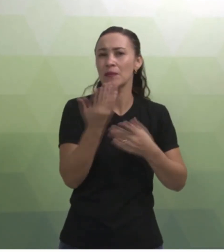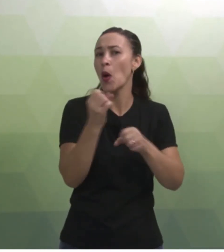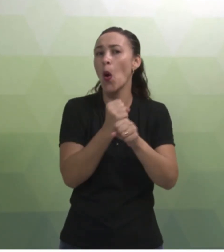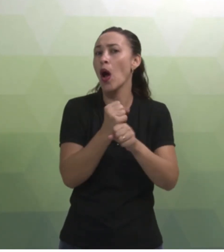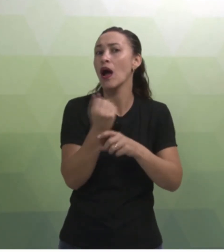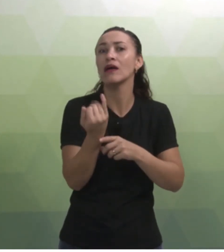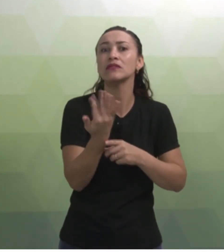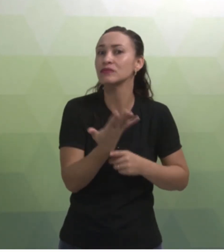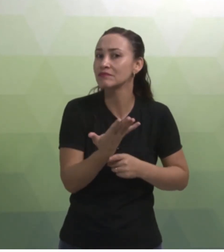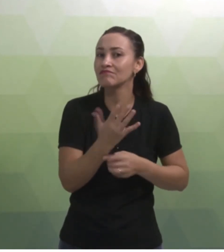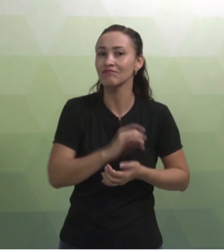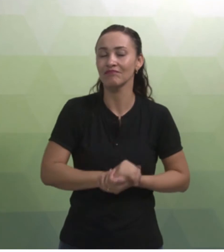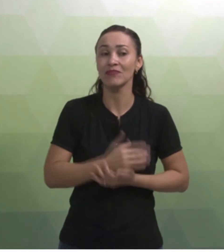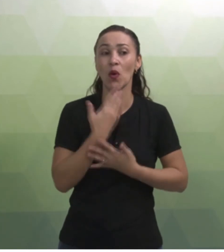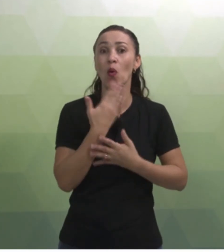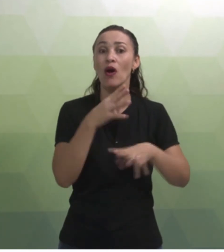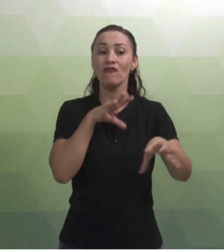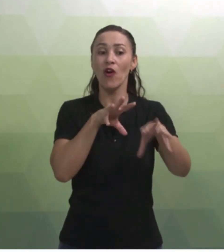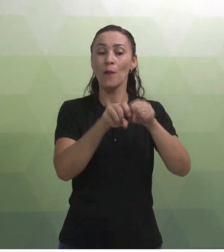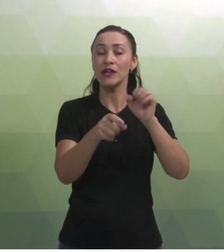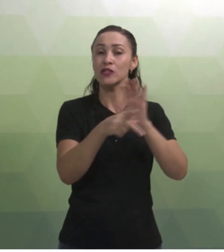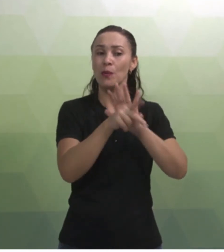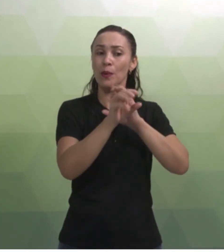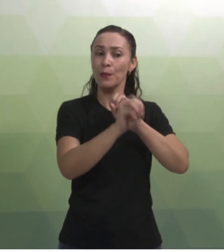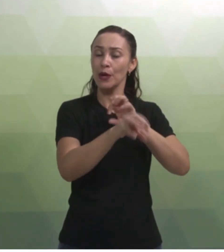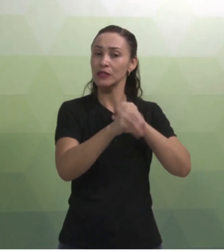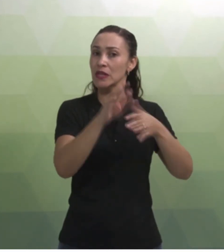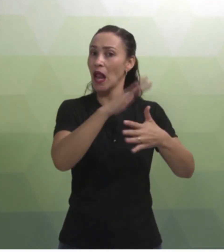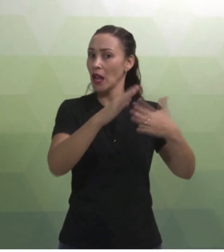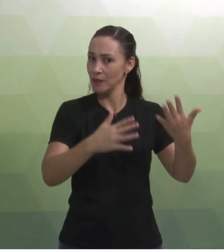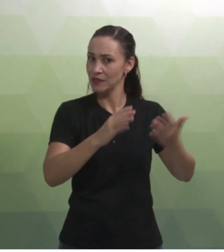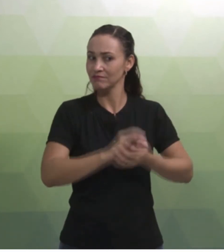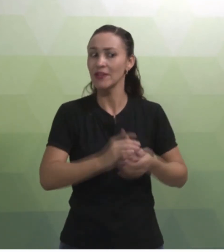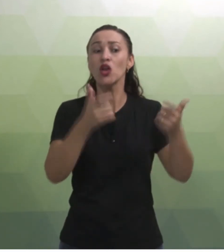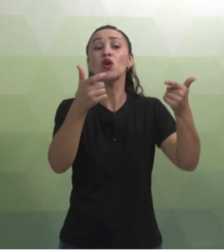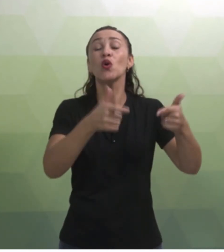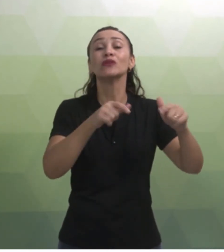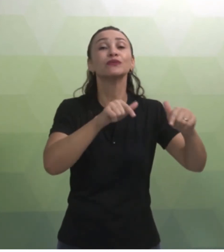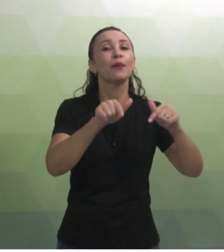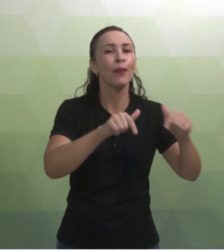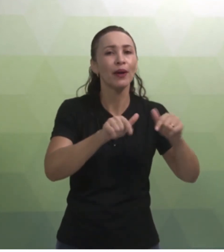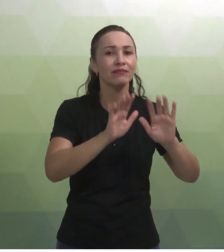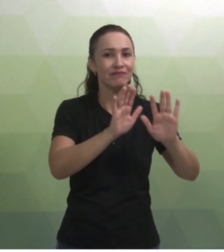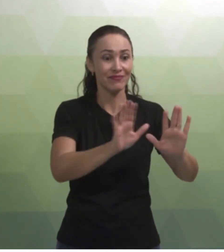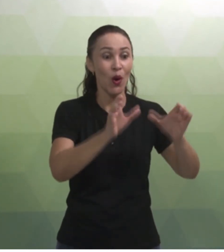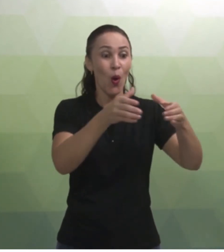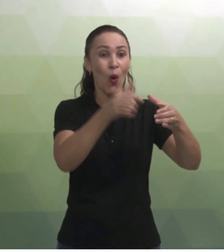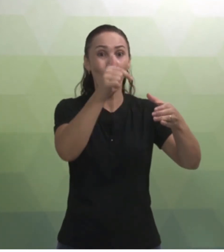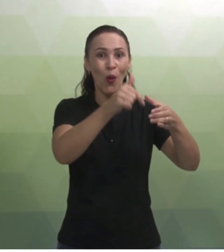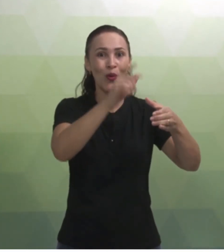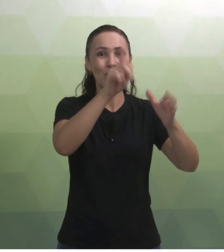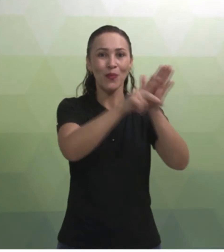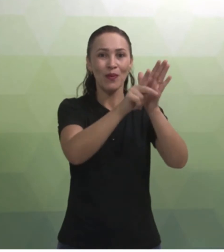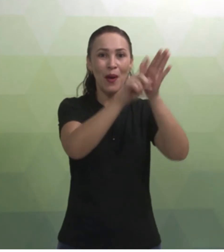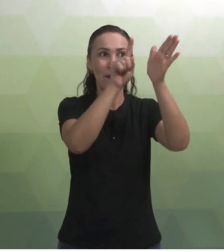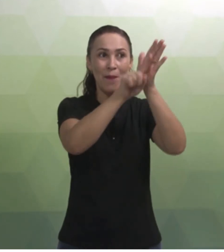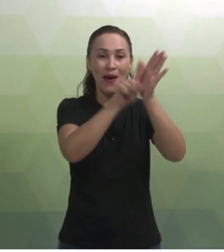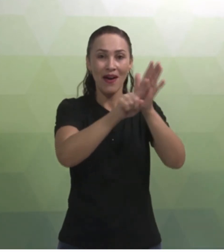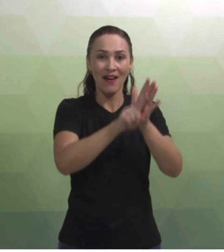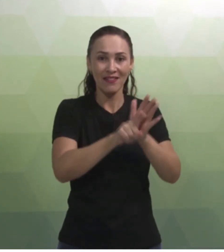ou instrutor de Libras há quanto tempo, qual a formação para o ensino da Libras e onde atua? Então, esse primeiro grupo